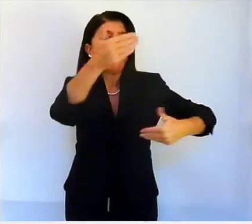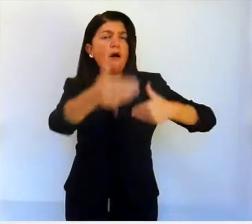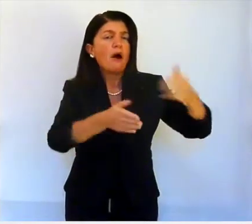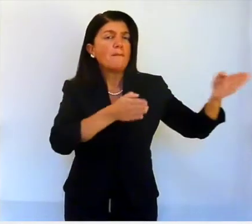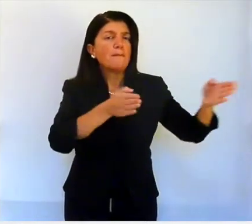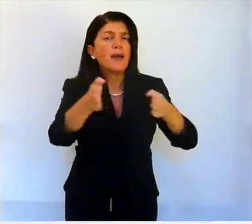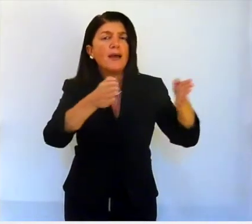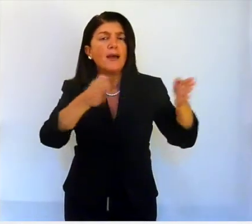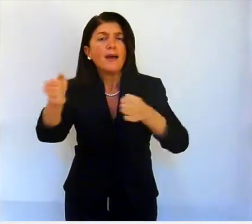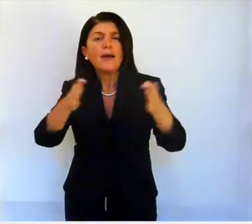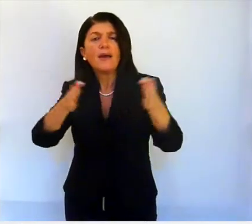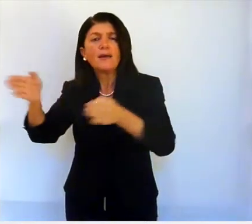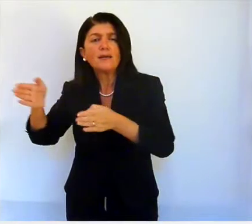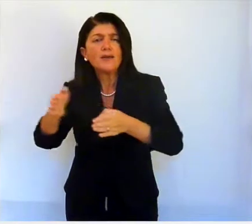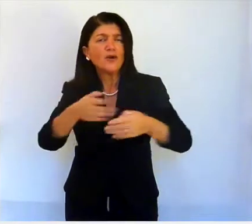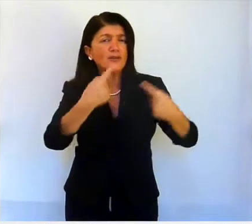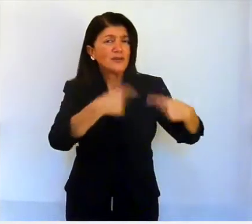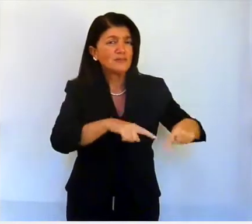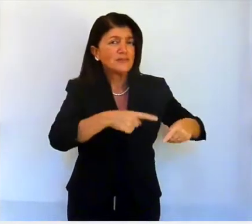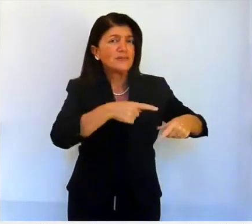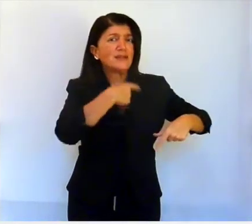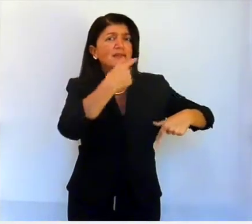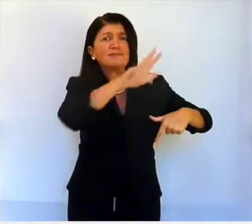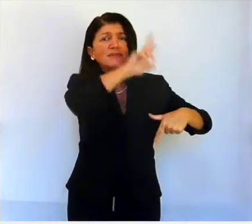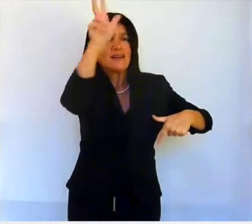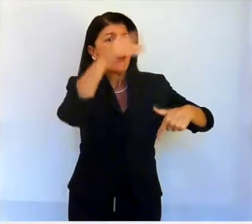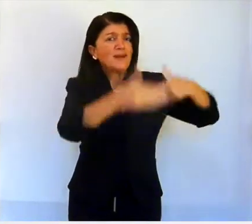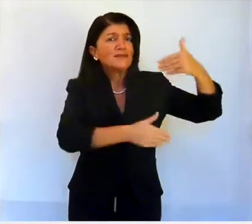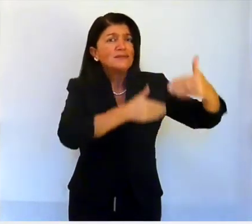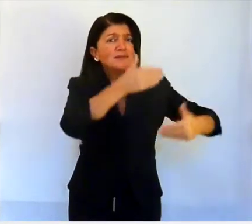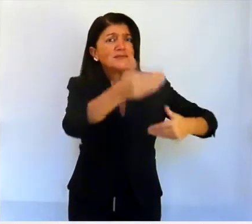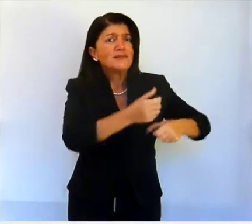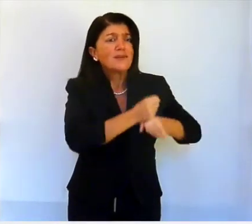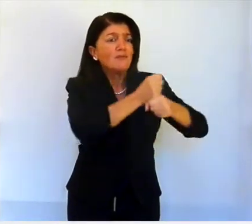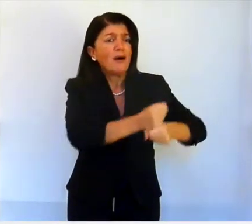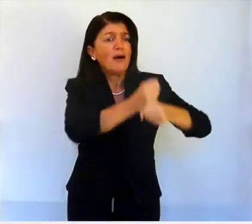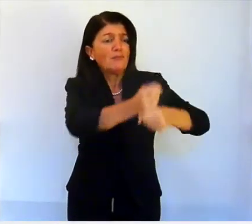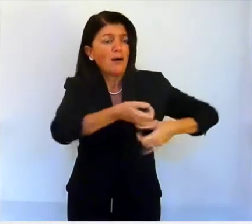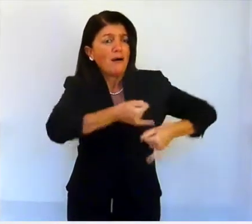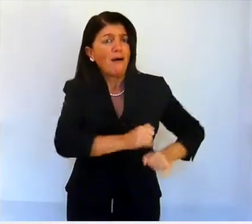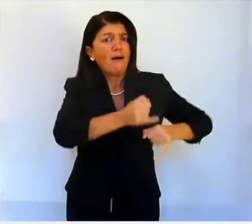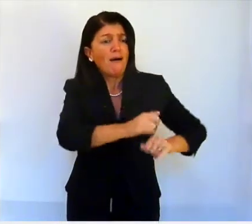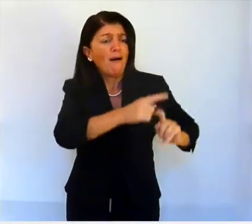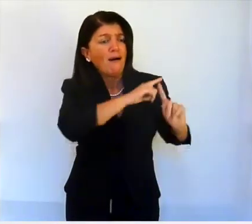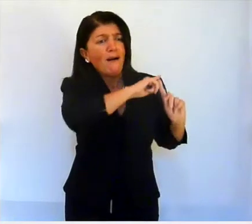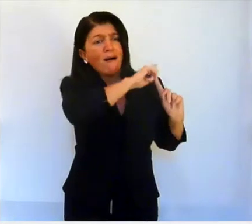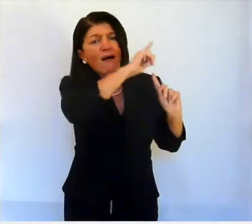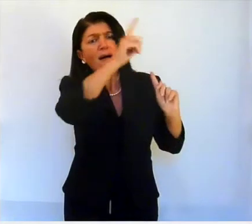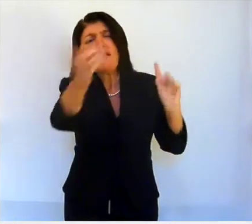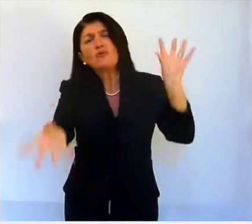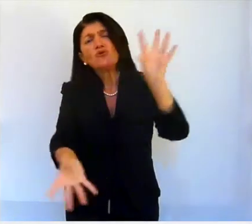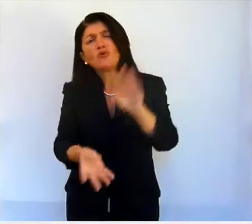relativi alle varie dinastie che si sono succedute sin da oltre 4000 anni fa.